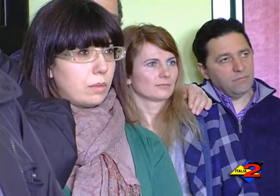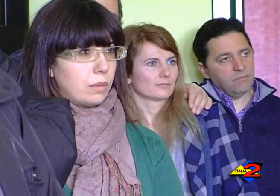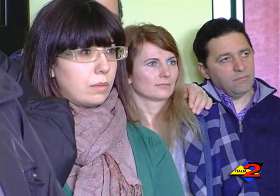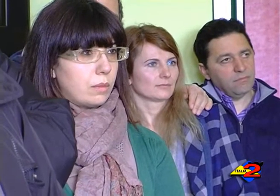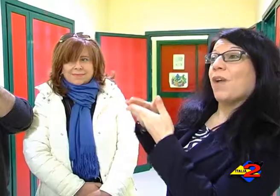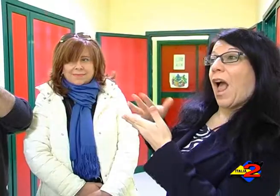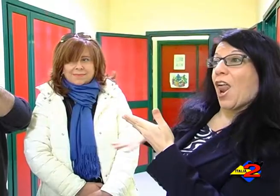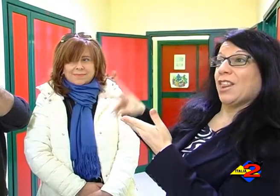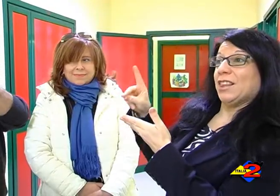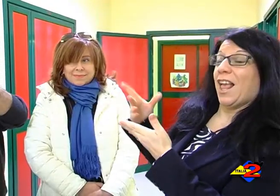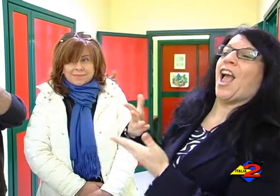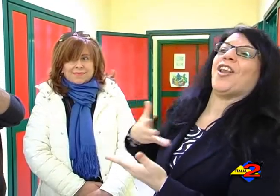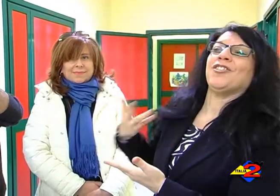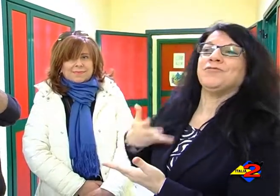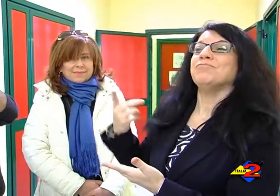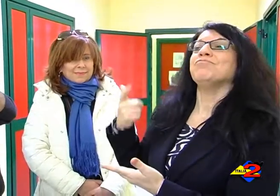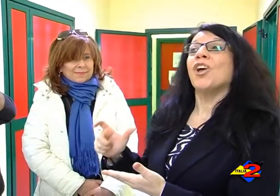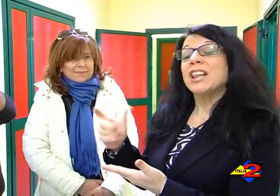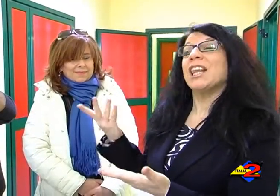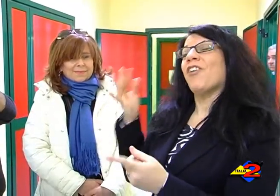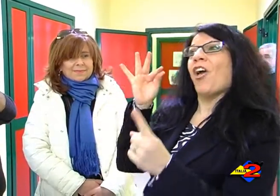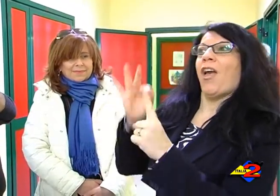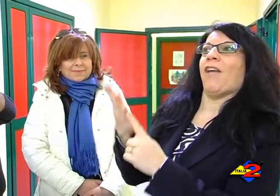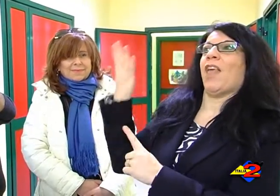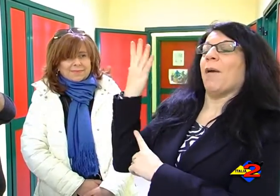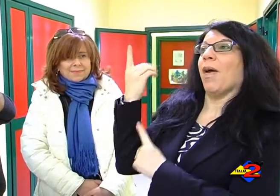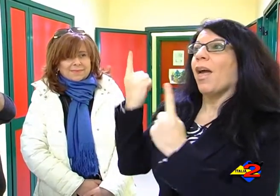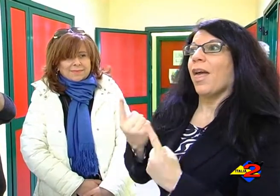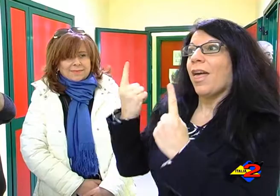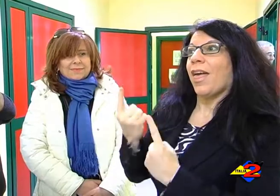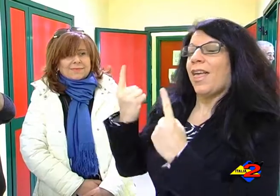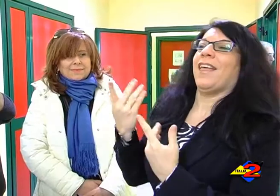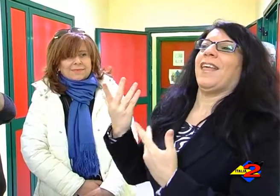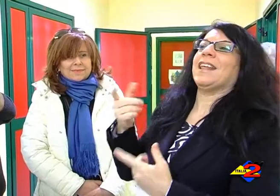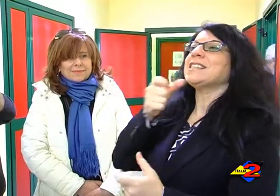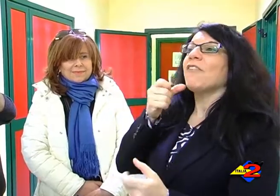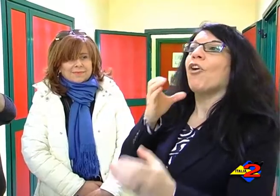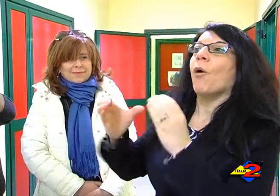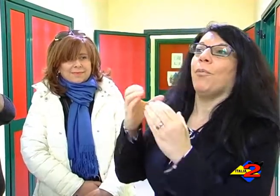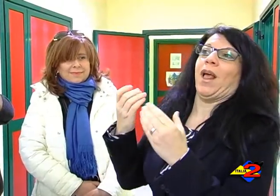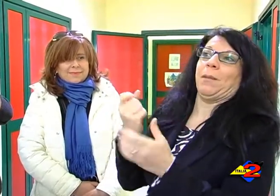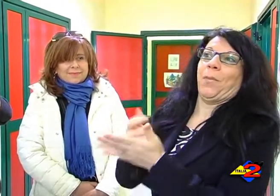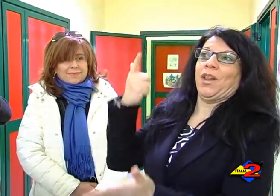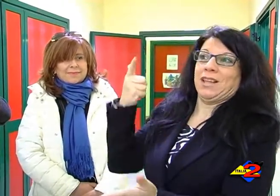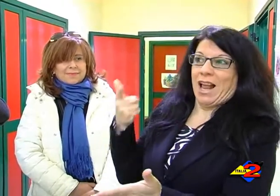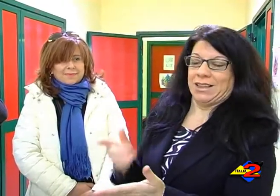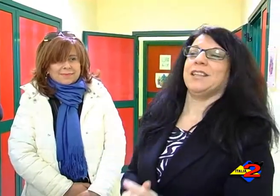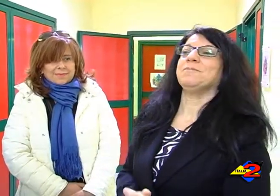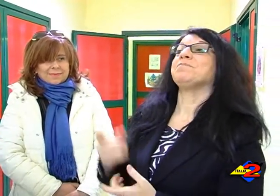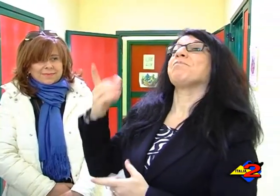rappresenta tutto il Vallo di Diano, eletta da poco. I sordi del Vallo di Diano sono davvero molto entusiasti perché lo sportello